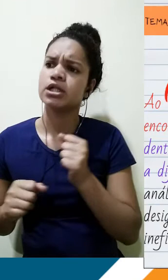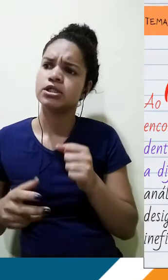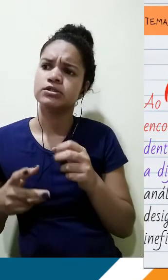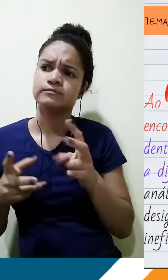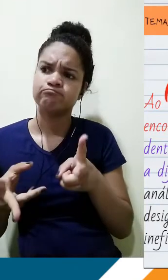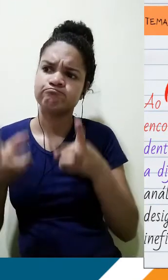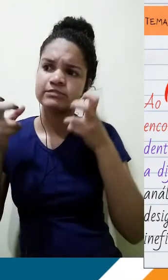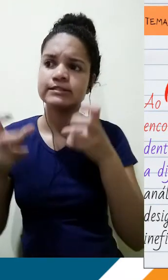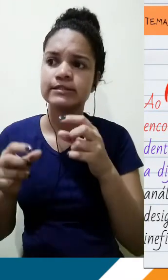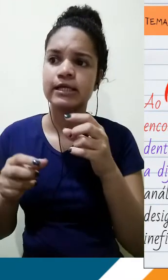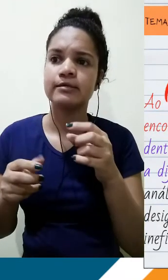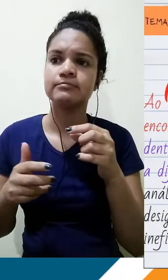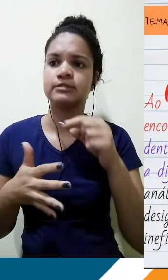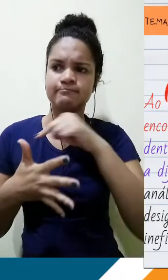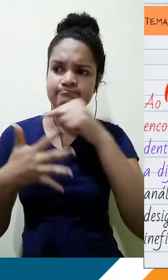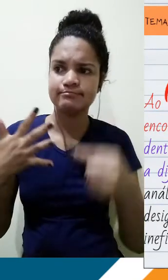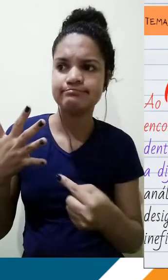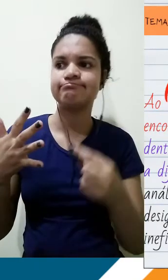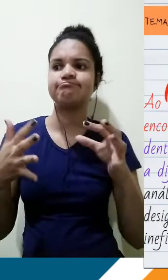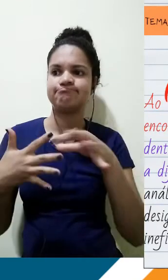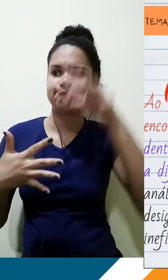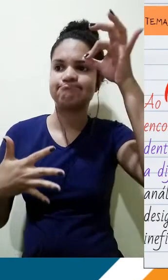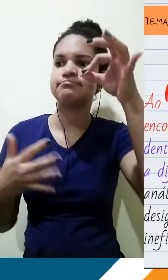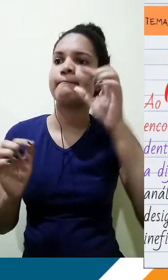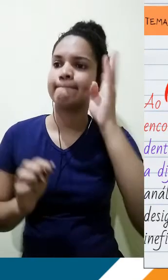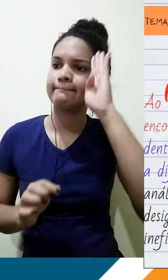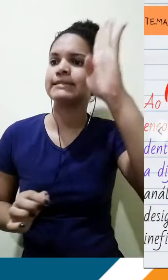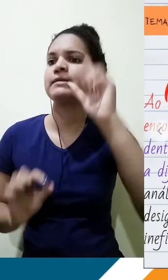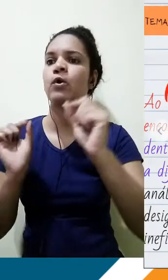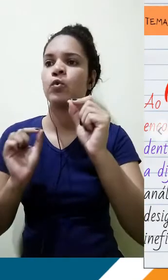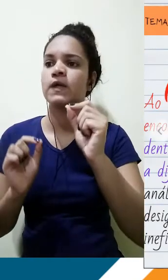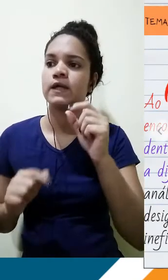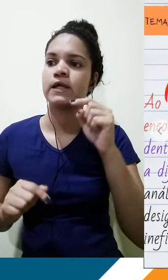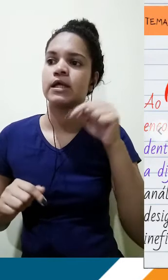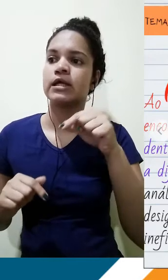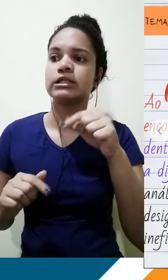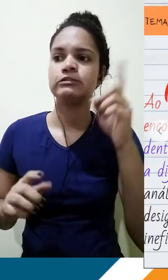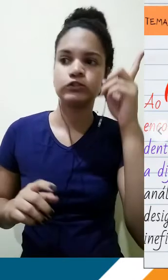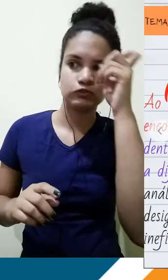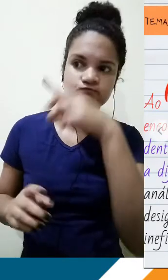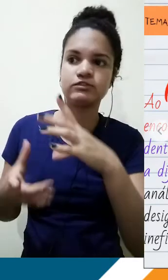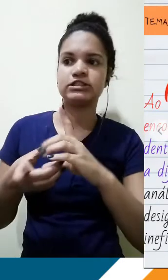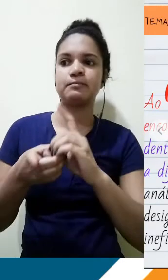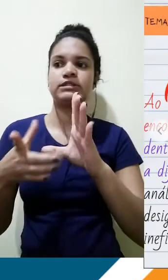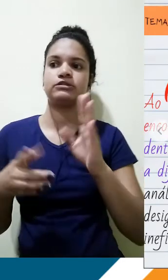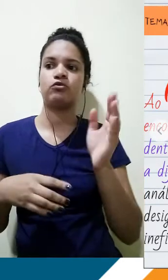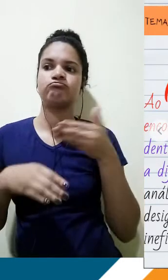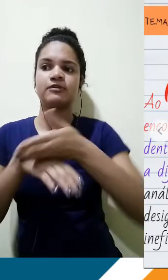ordierna, a difícil democratização do acesso ao cinema no Brasil. Percebam que a frase temática aqui fica muito clara.